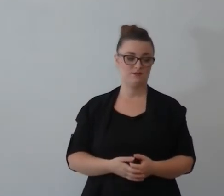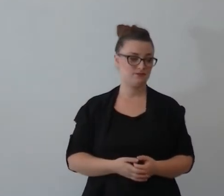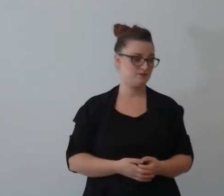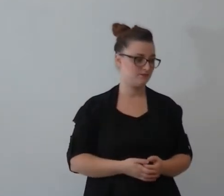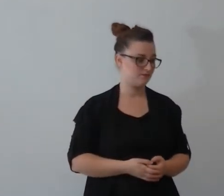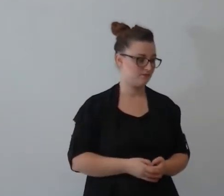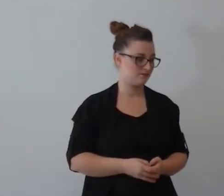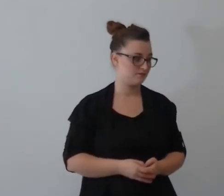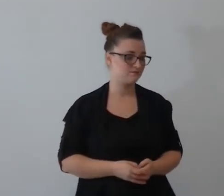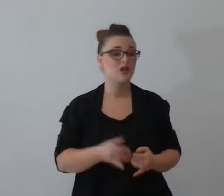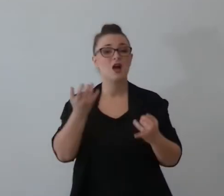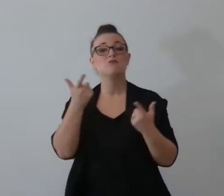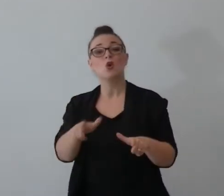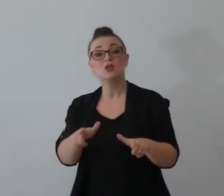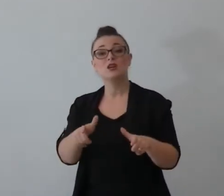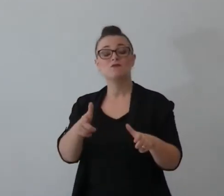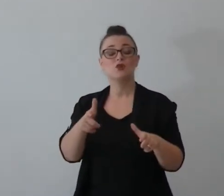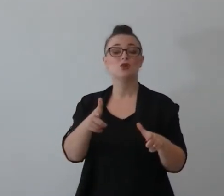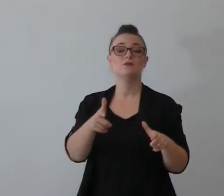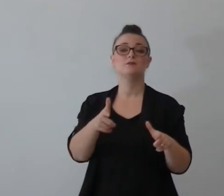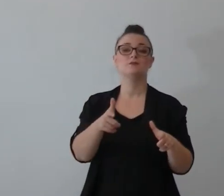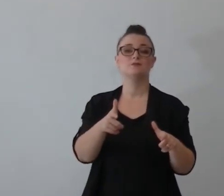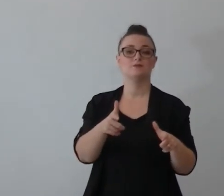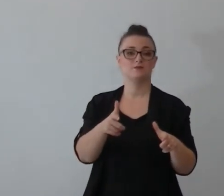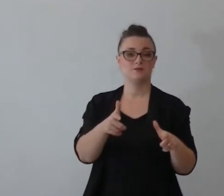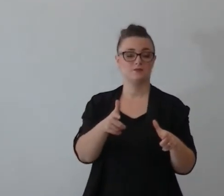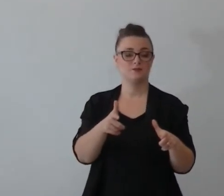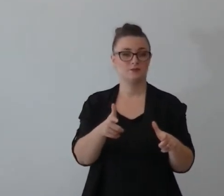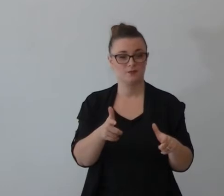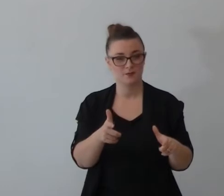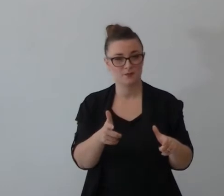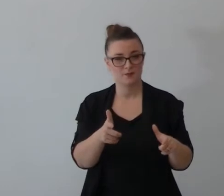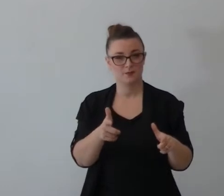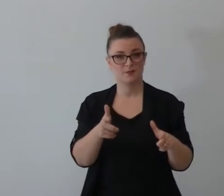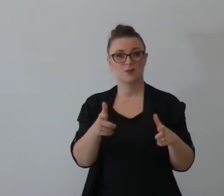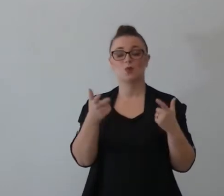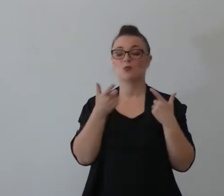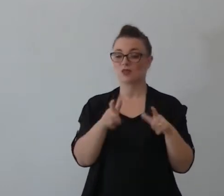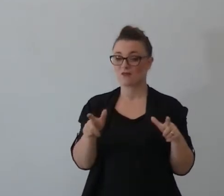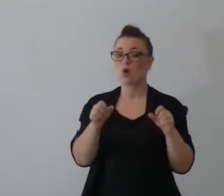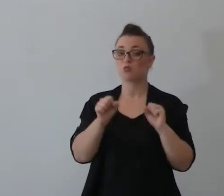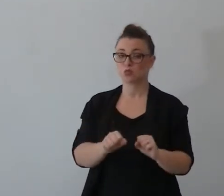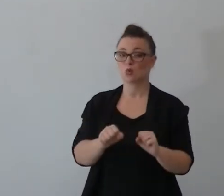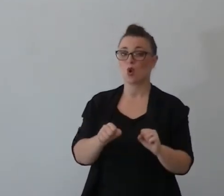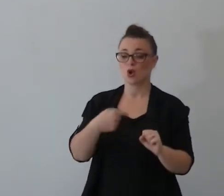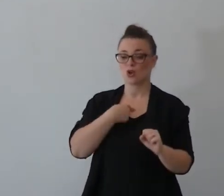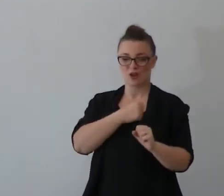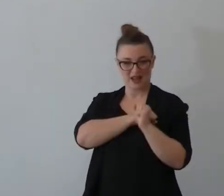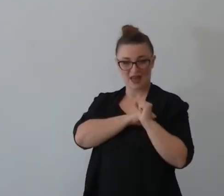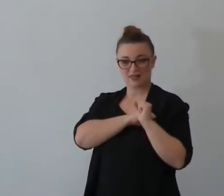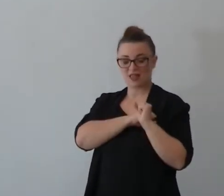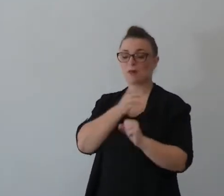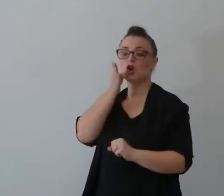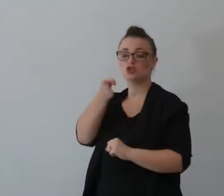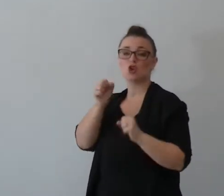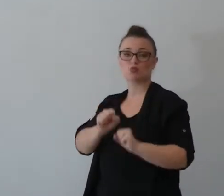perché alla fine non lo stiamo dando una illuminazione ma stiamo dando una traccia stiamo dando un